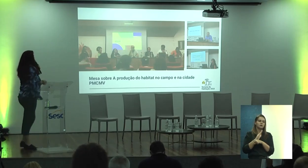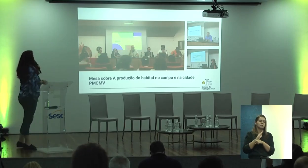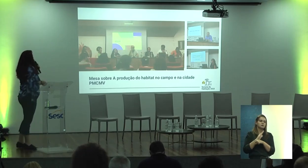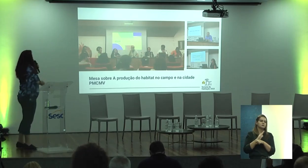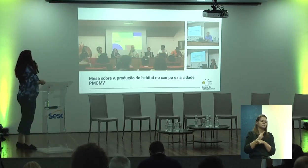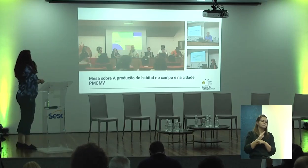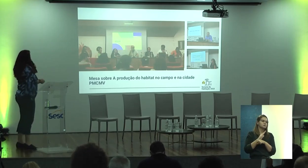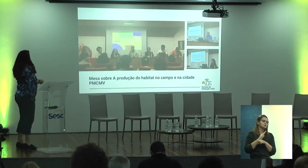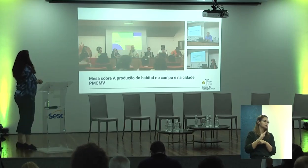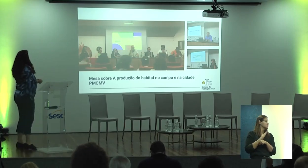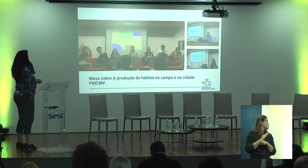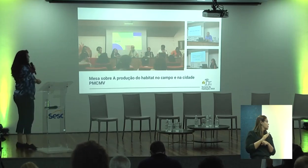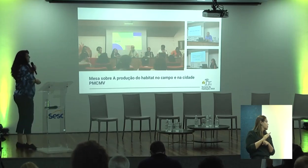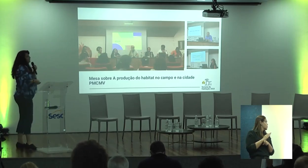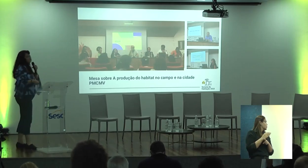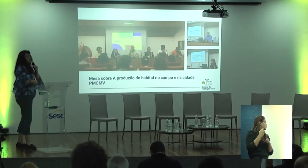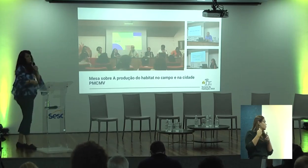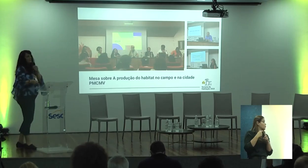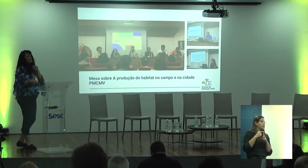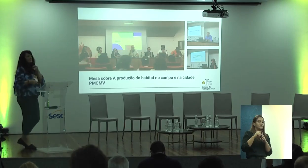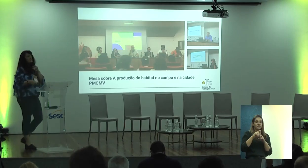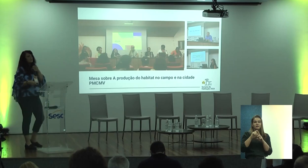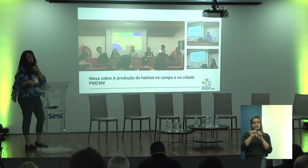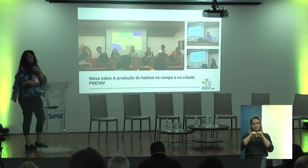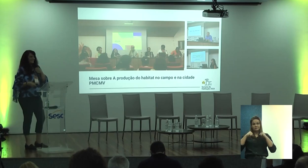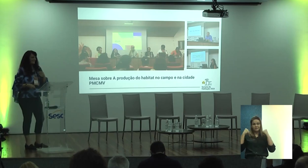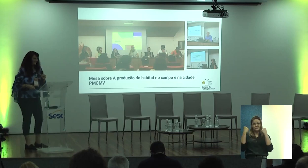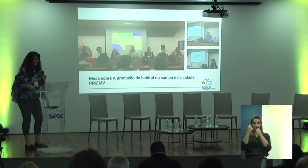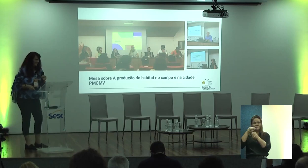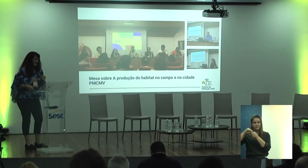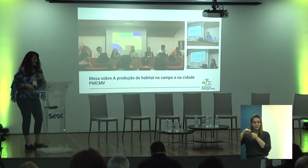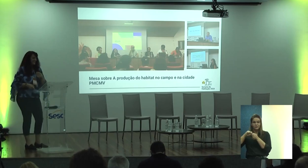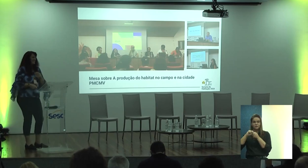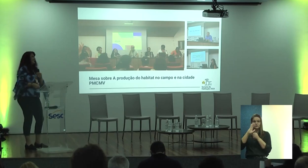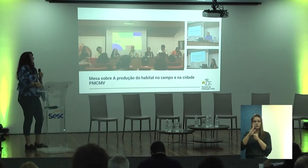a gente tem feito seminários. O fato de a gente estar em Brasília...